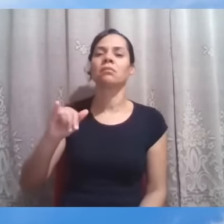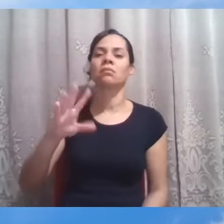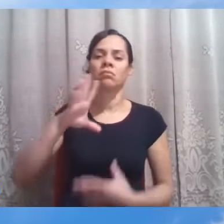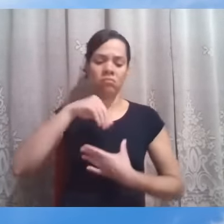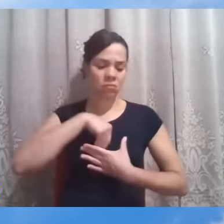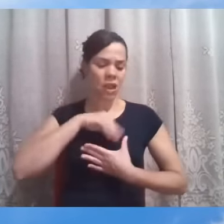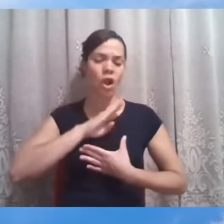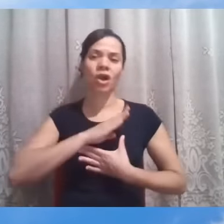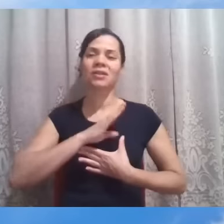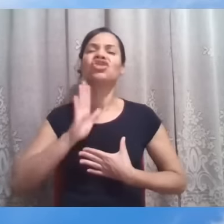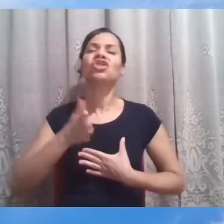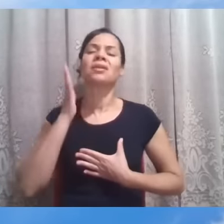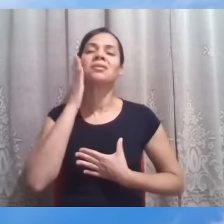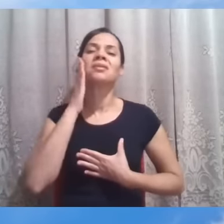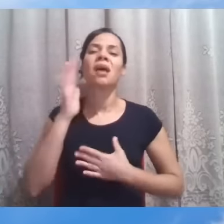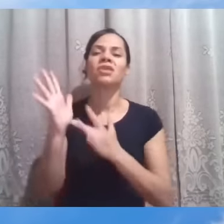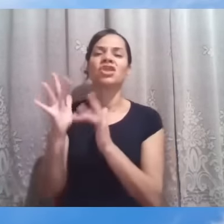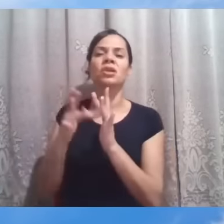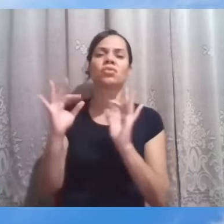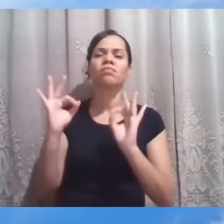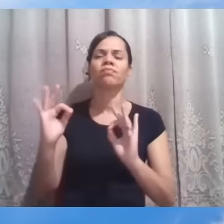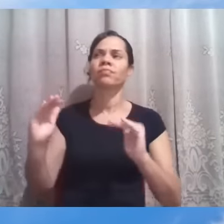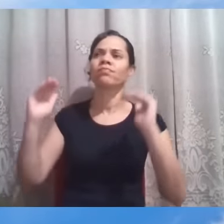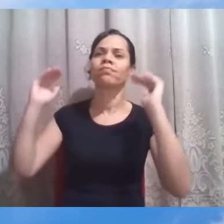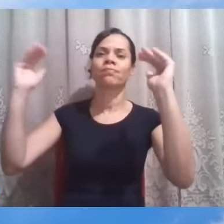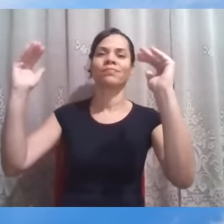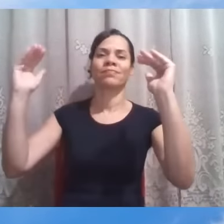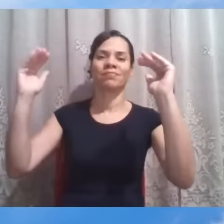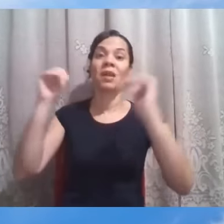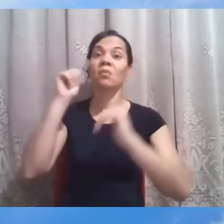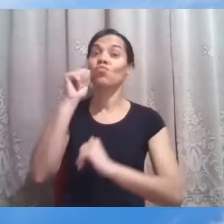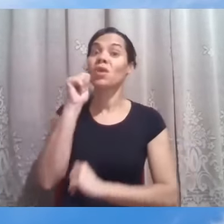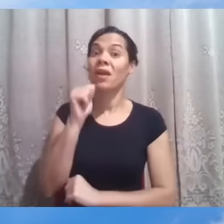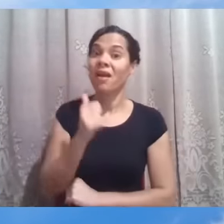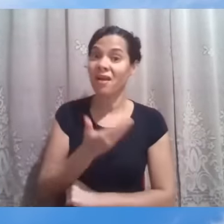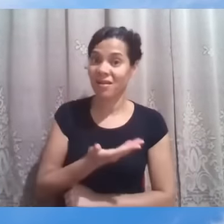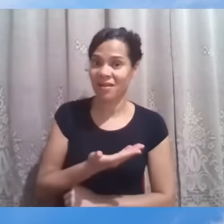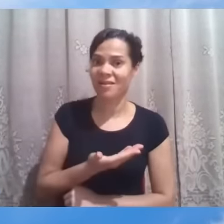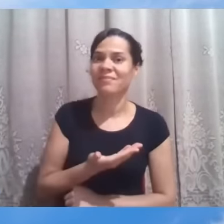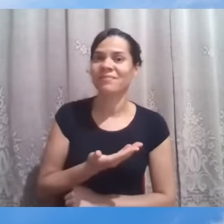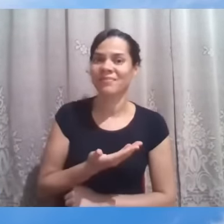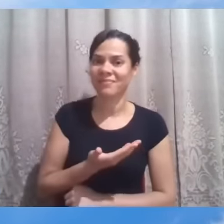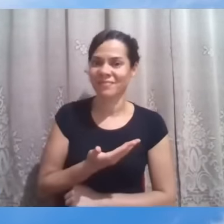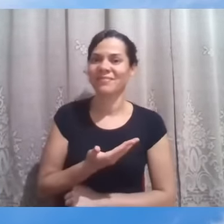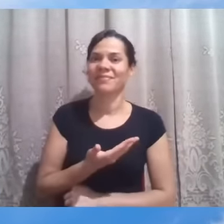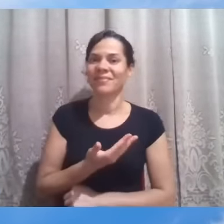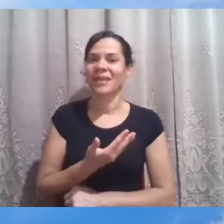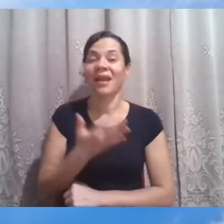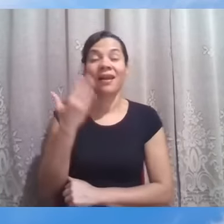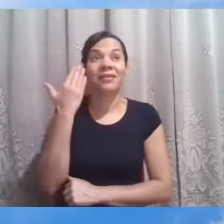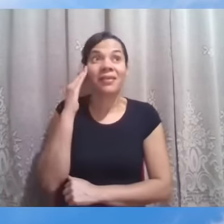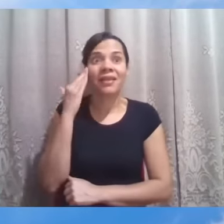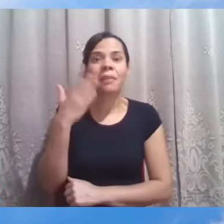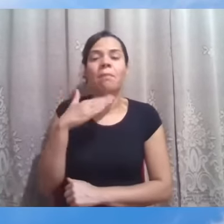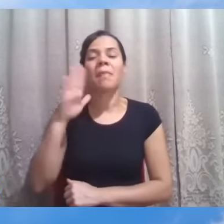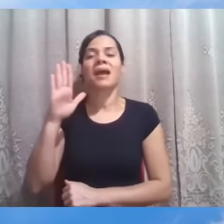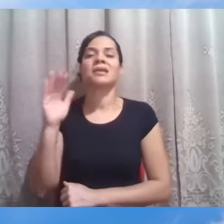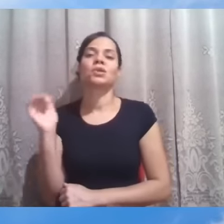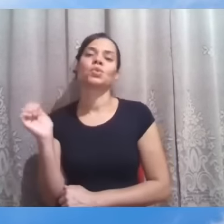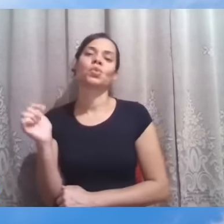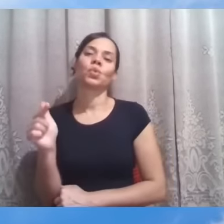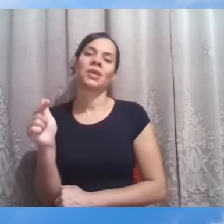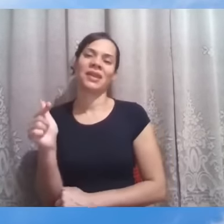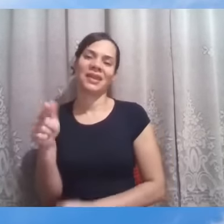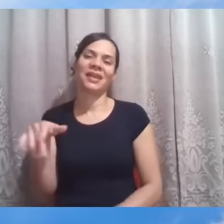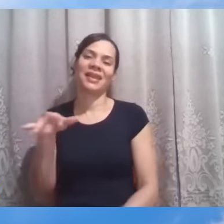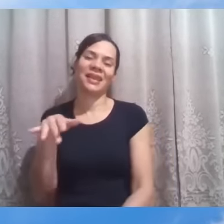que estava muito além do entendimento de onde ela vivia. Ela, aquele coração que saía de um